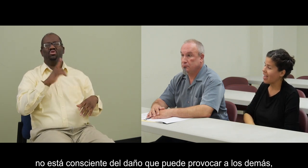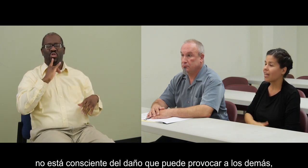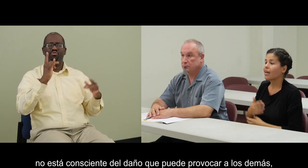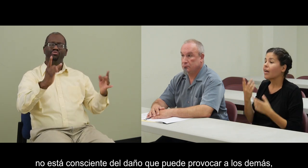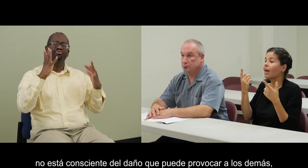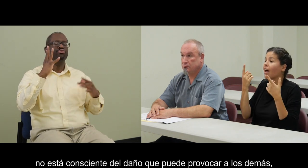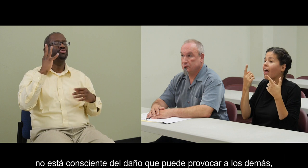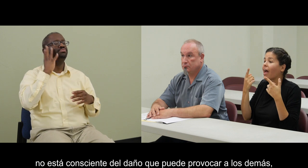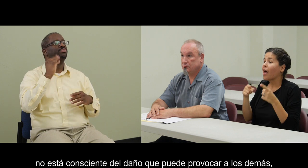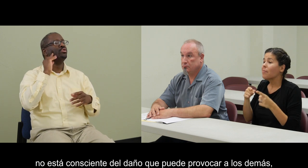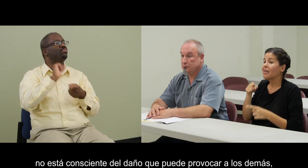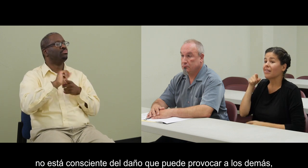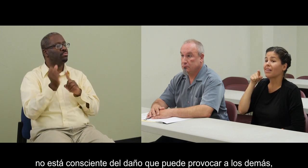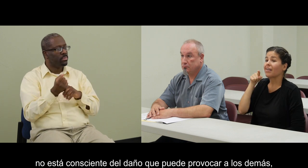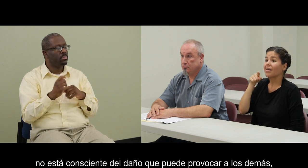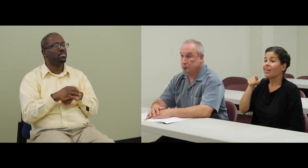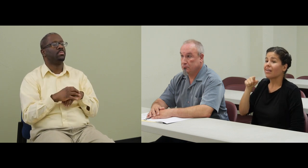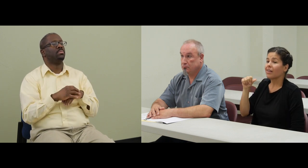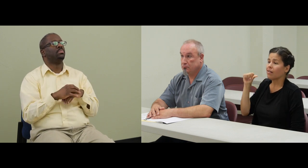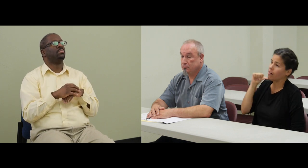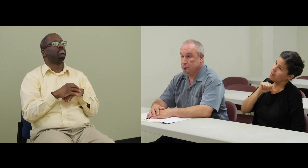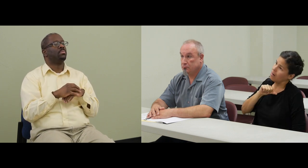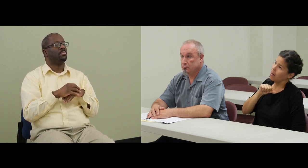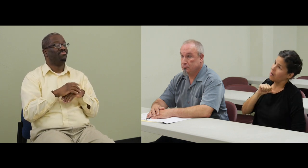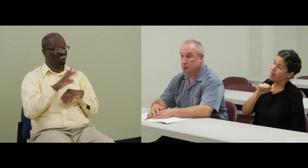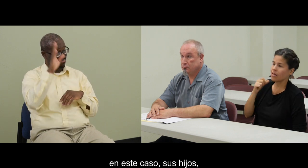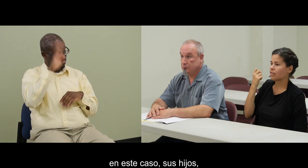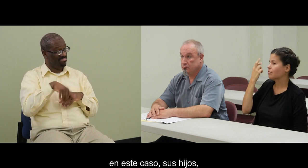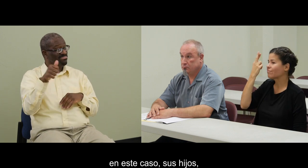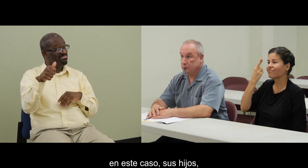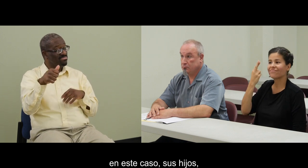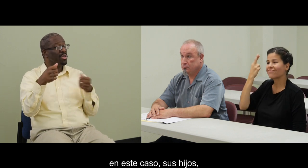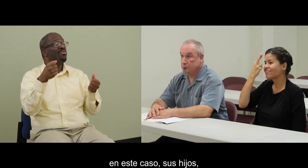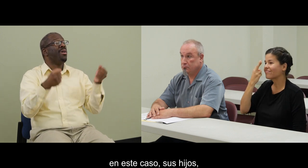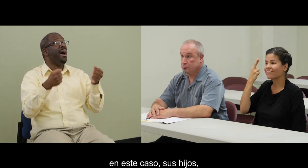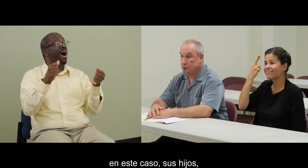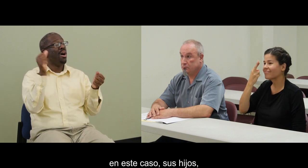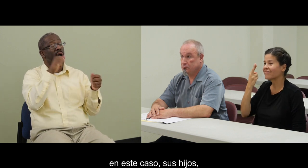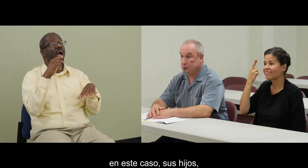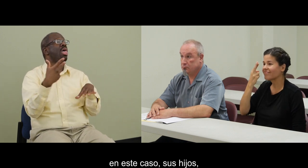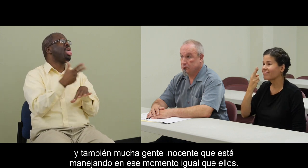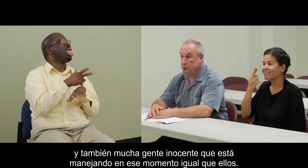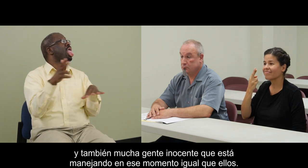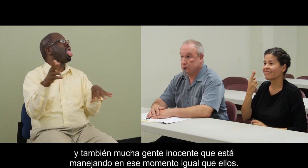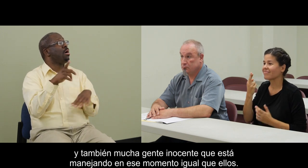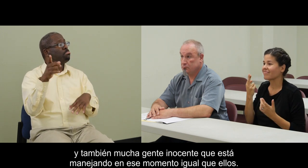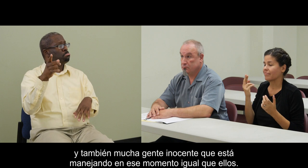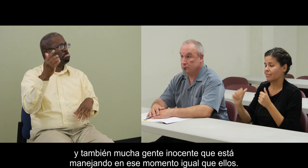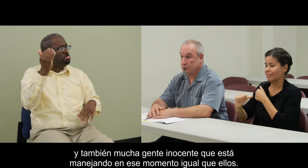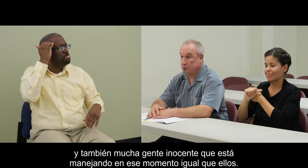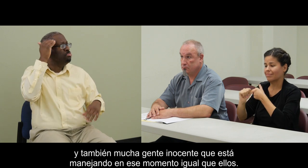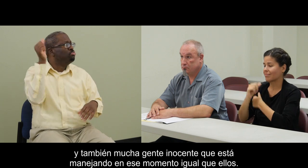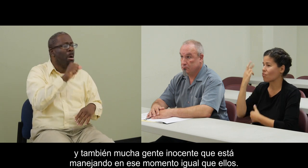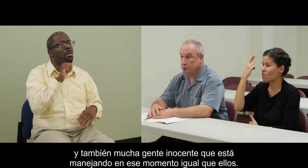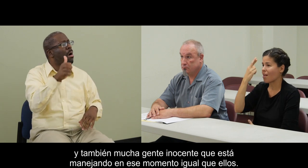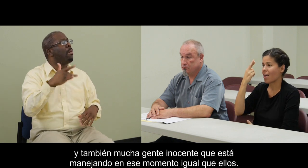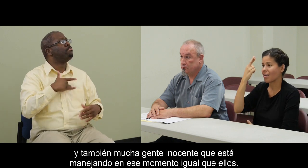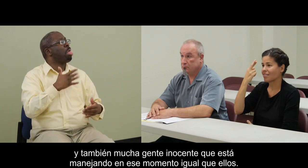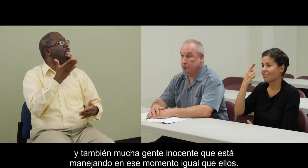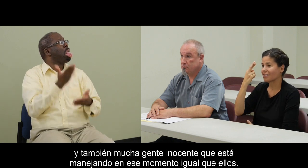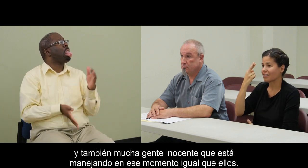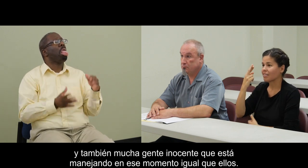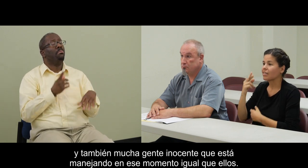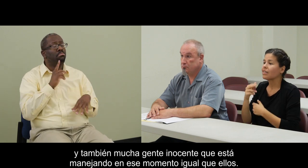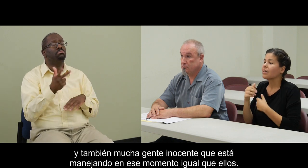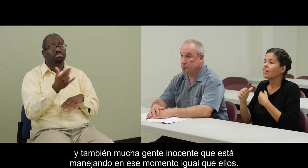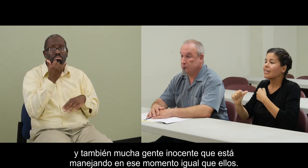daño que puede provocar a los demás. En este caso, sus hijos. Y también mucha